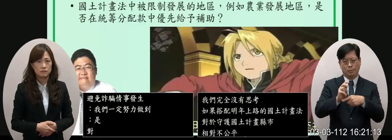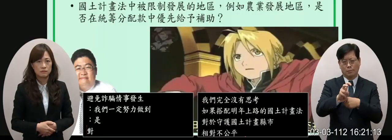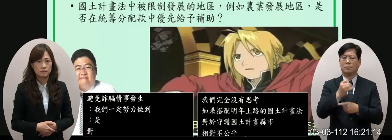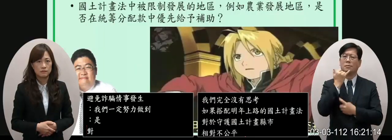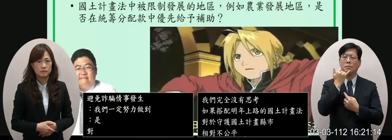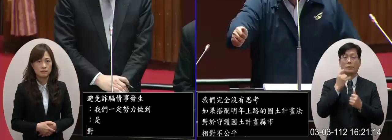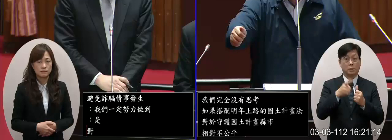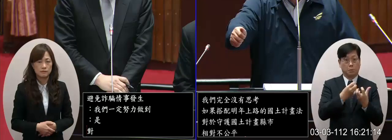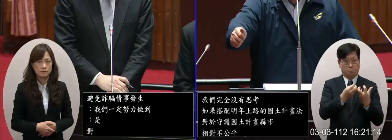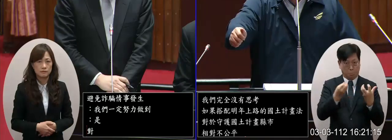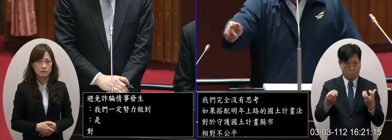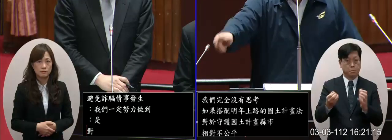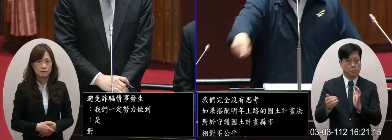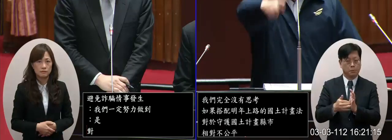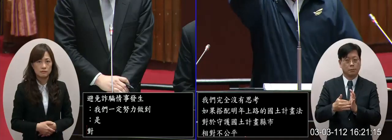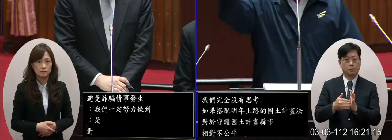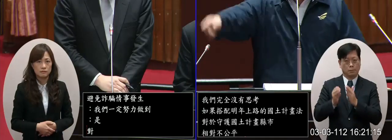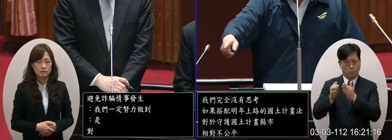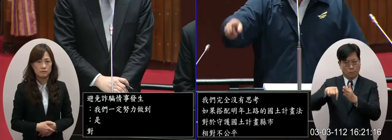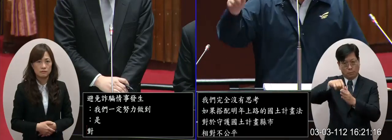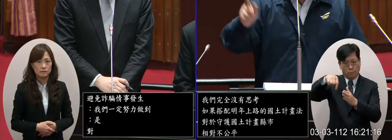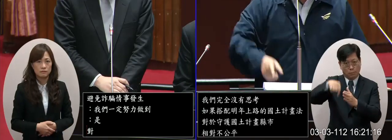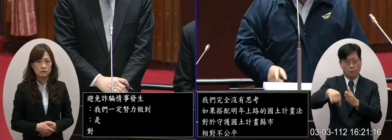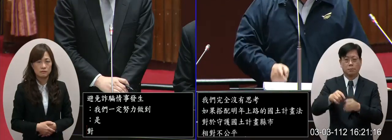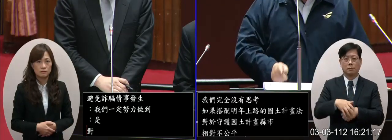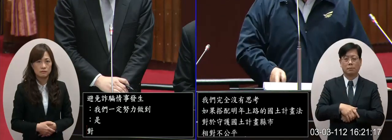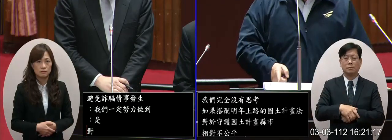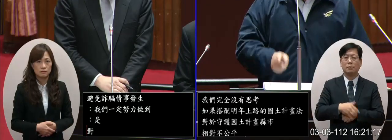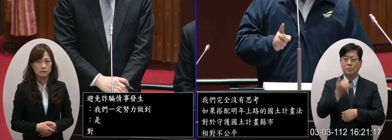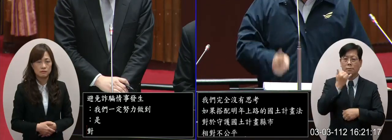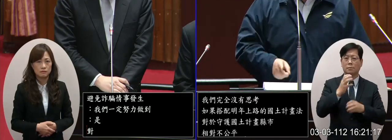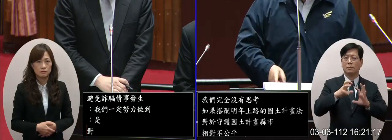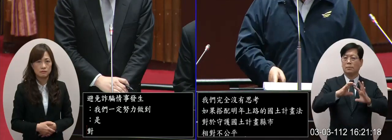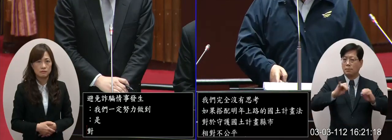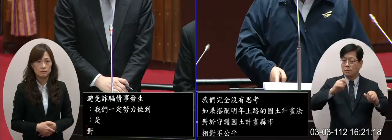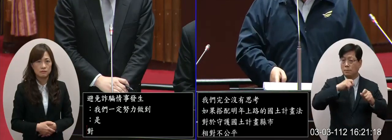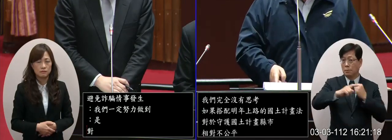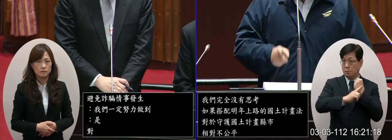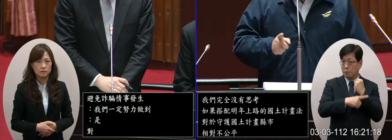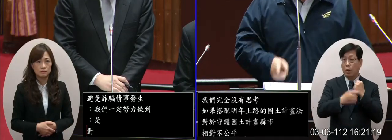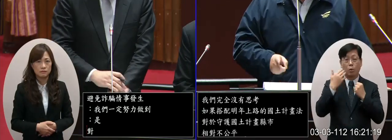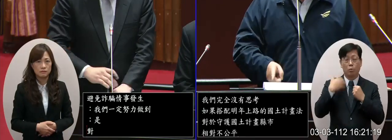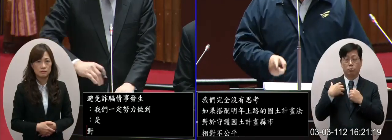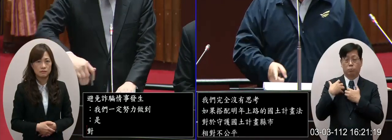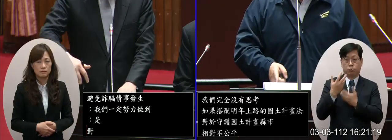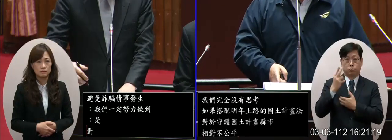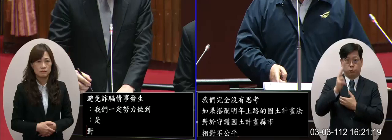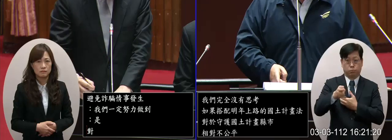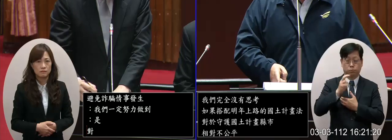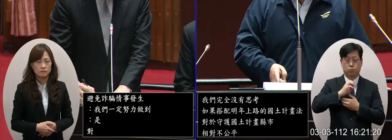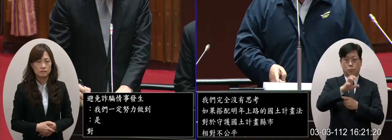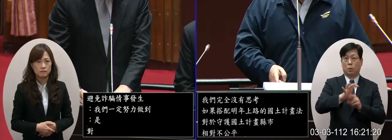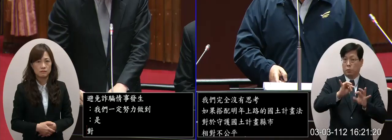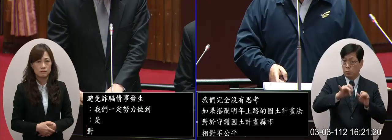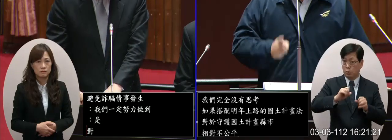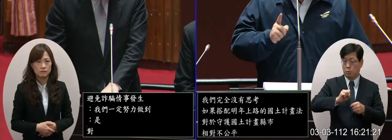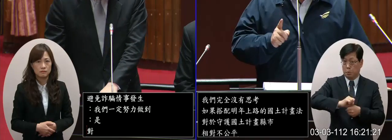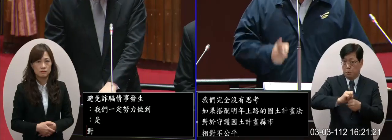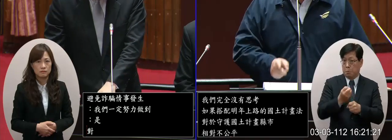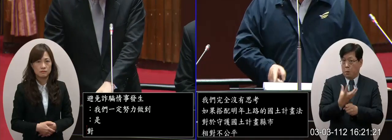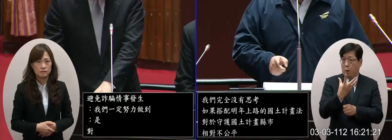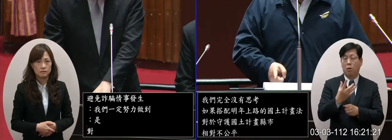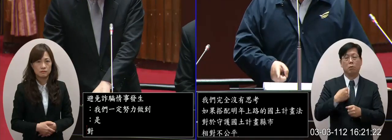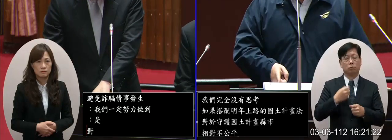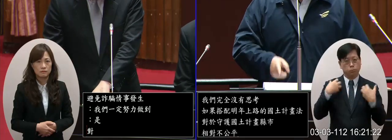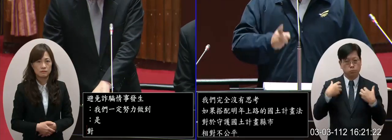也好你先拉出一個比例出來這個比例就我們國土計畫法科與它的農地的一個比例他們